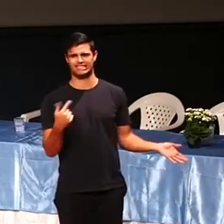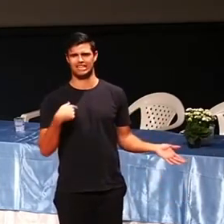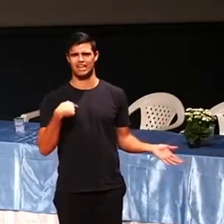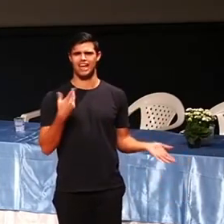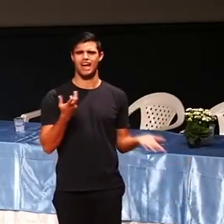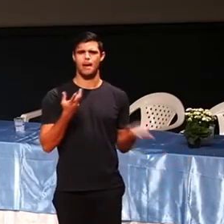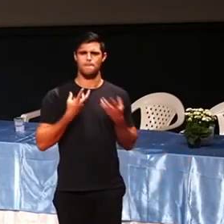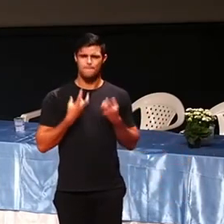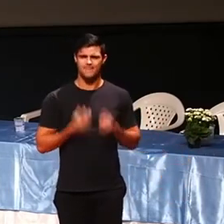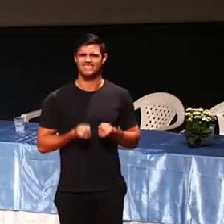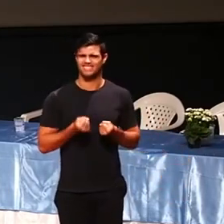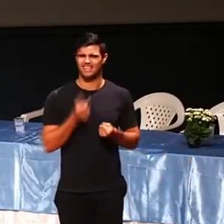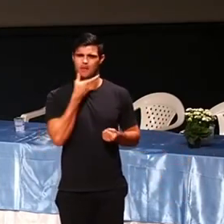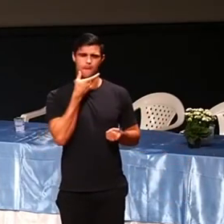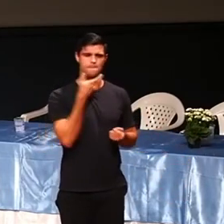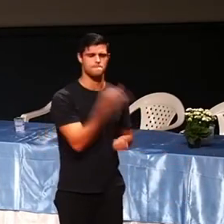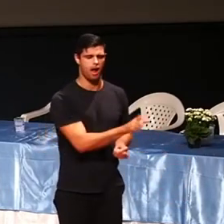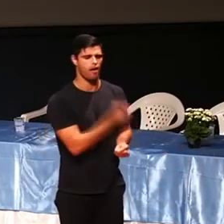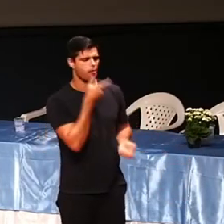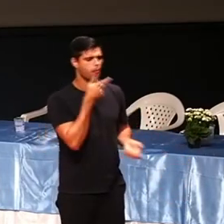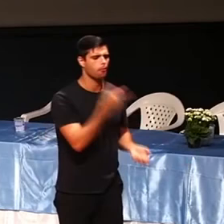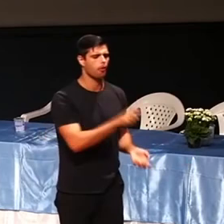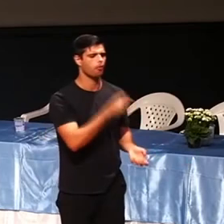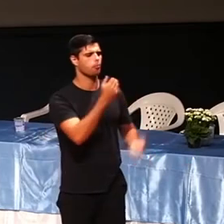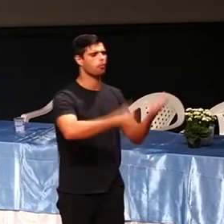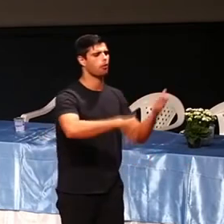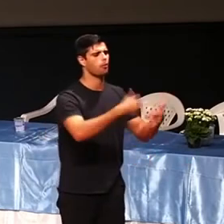Então, a gente tem que falar o quê? O que a gente quer.